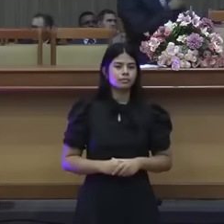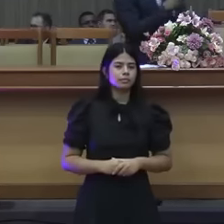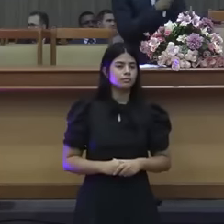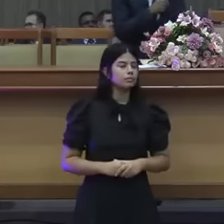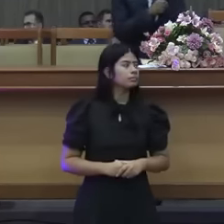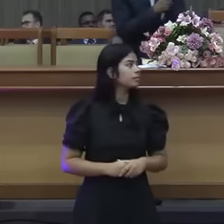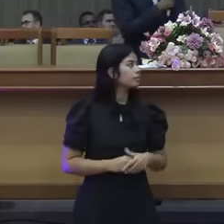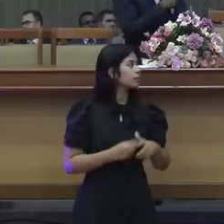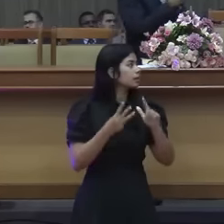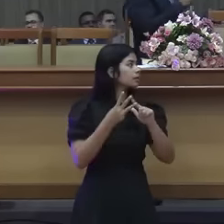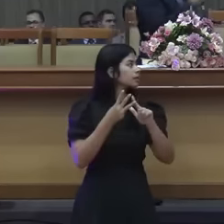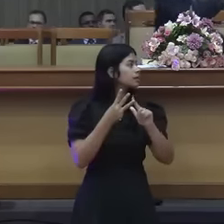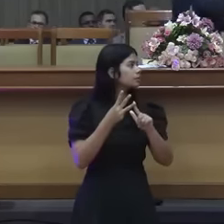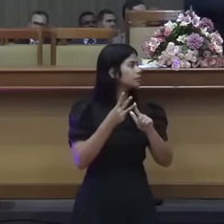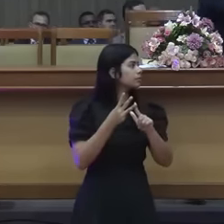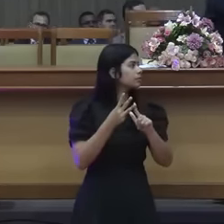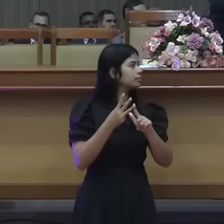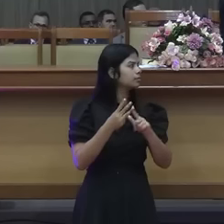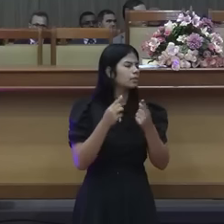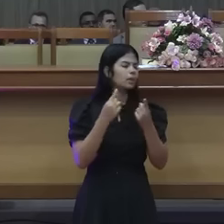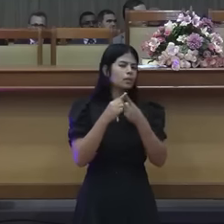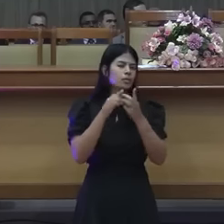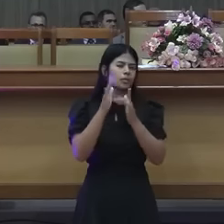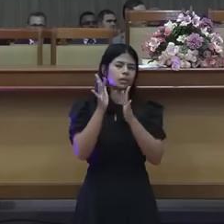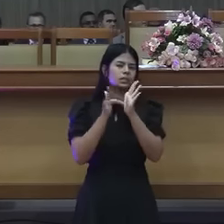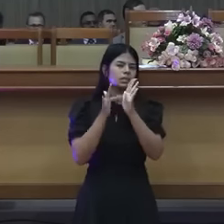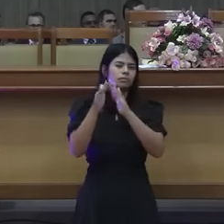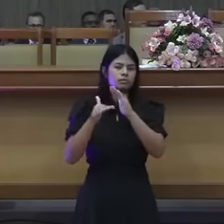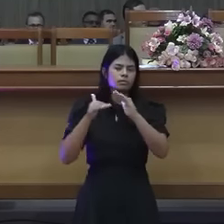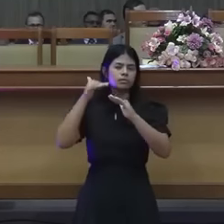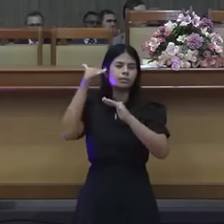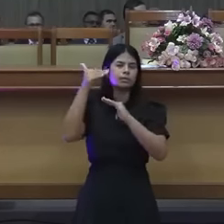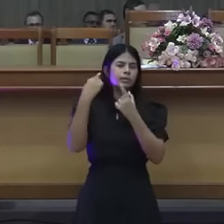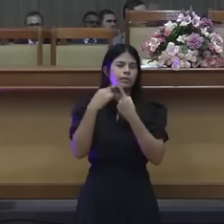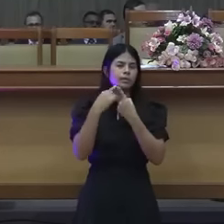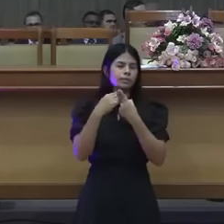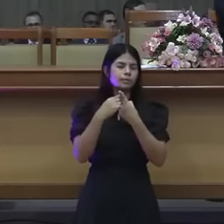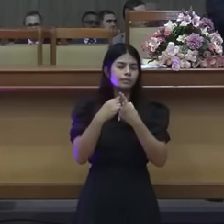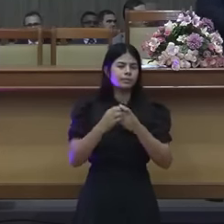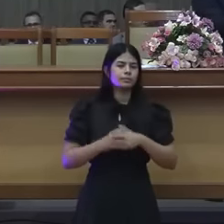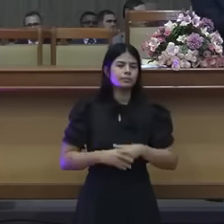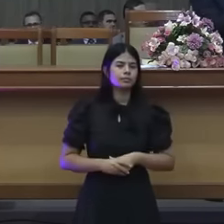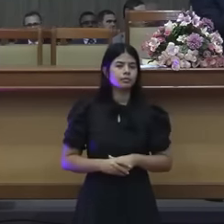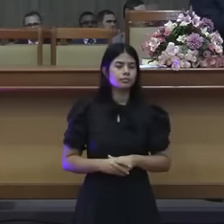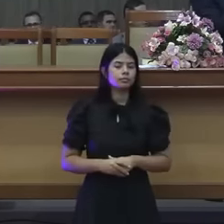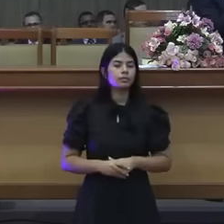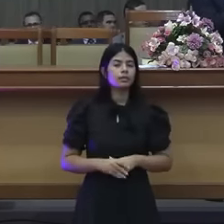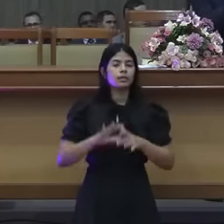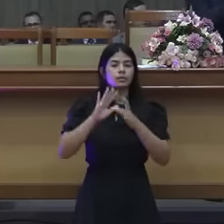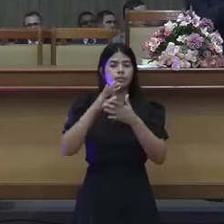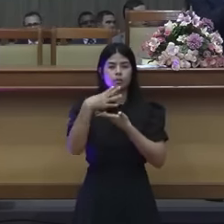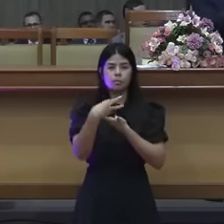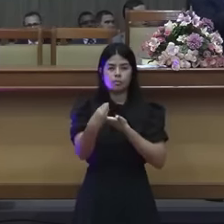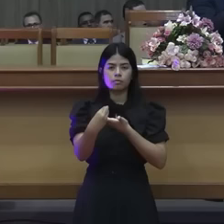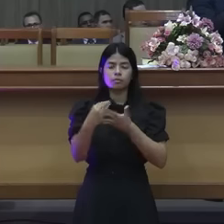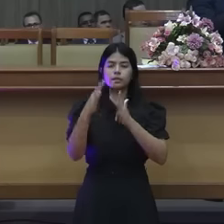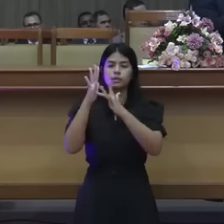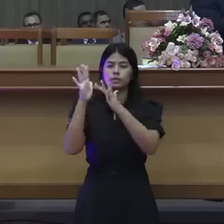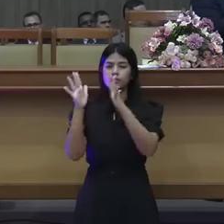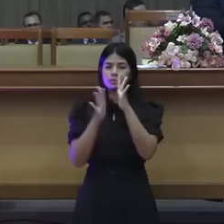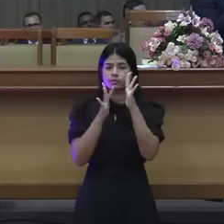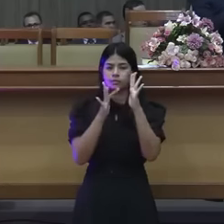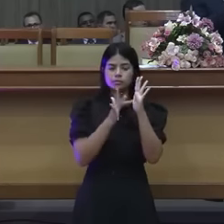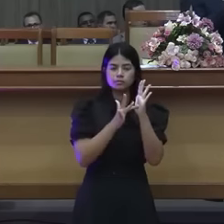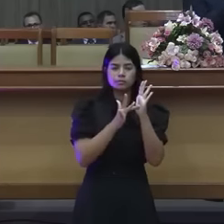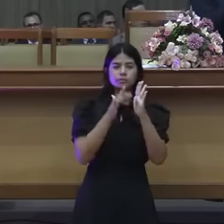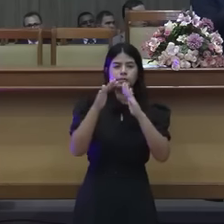terceiro porque que ele é maior que o templo diz um comigo bem forte Jesus é maior que o templo